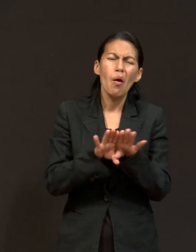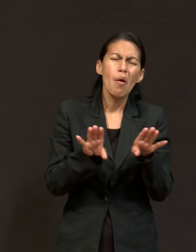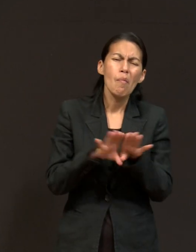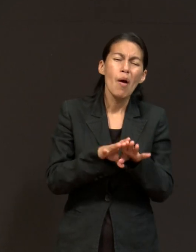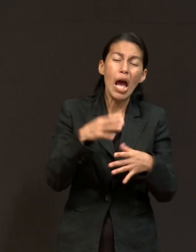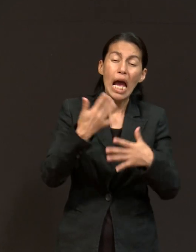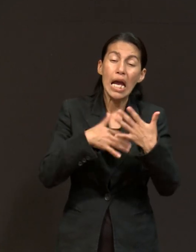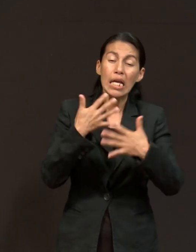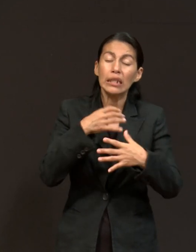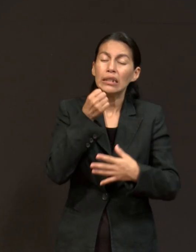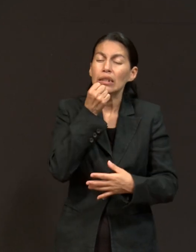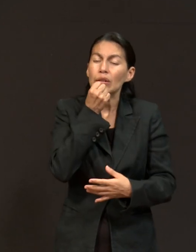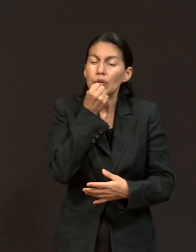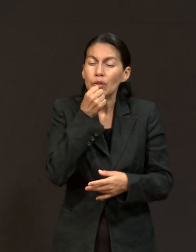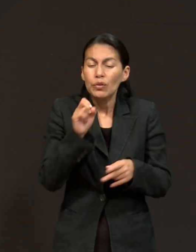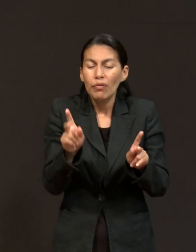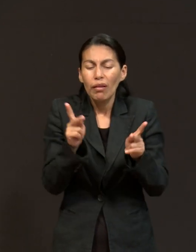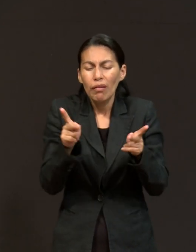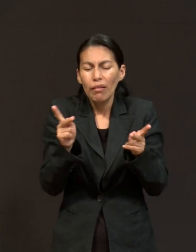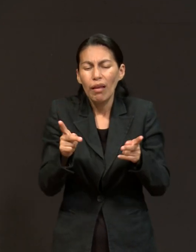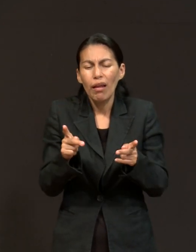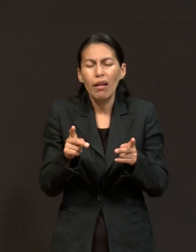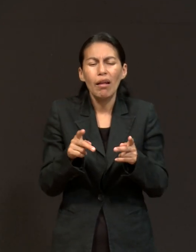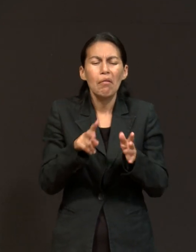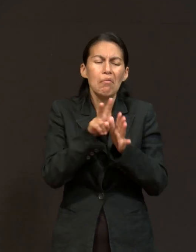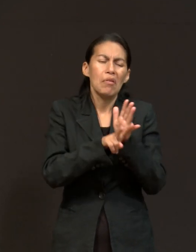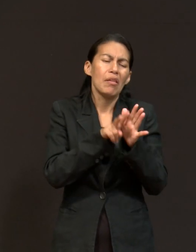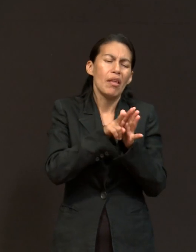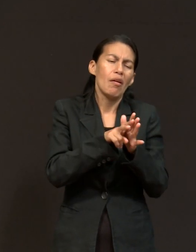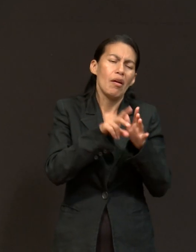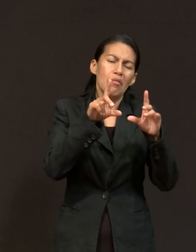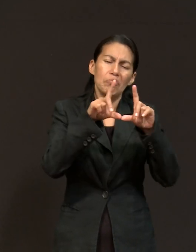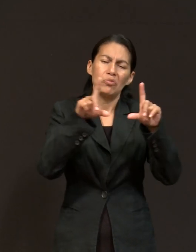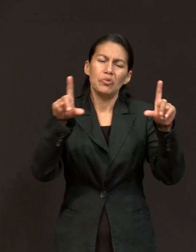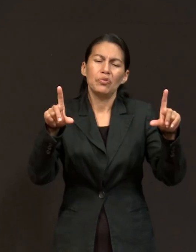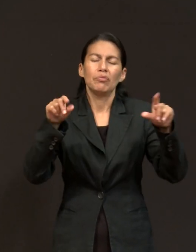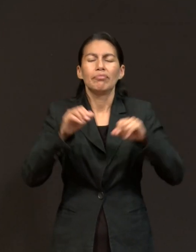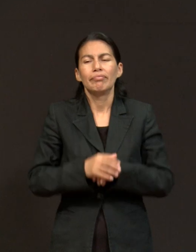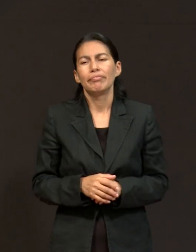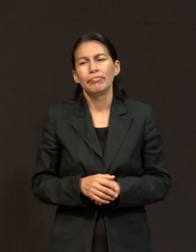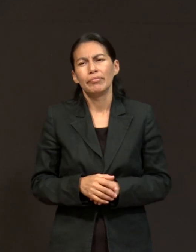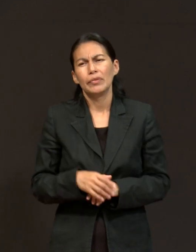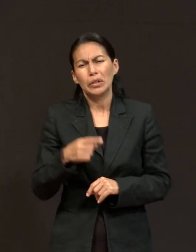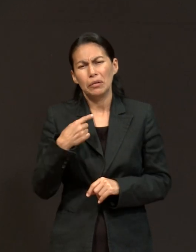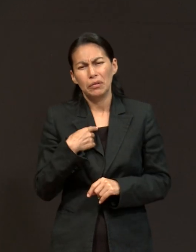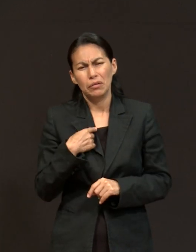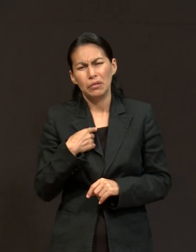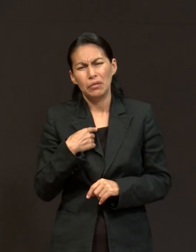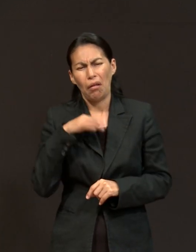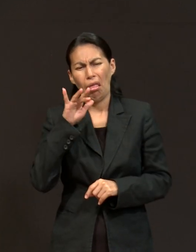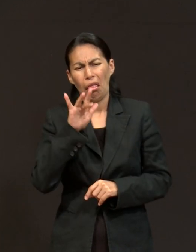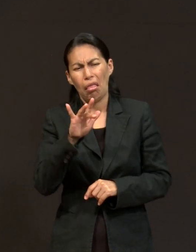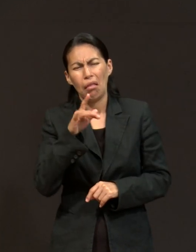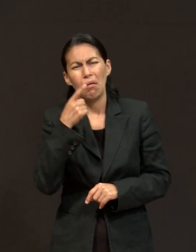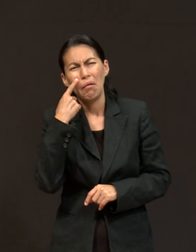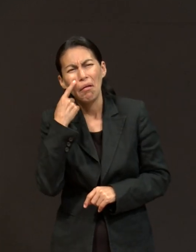cómo vender algo en 15 segundos, y viene todo el tutorial y algo en 15 segundos, pero yo nunca traté de reproducirlo,